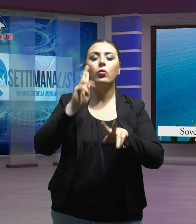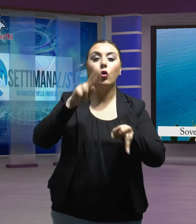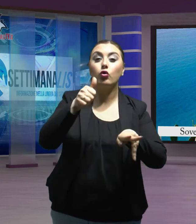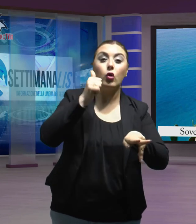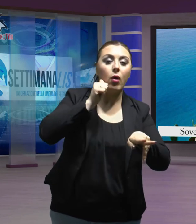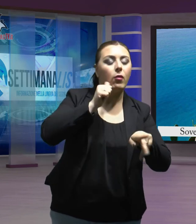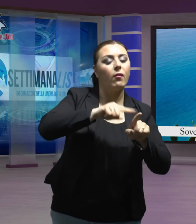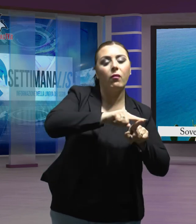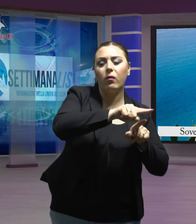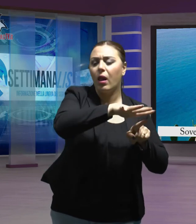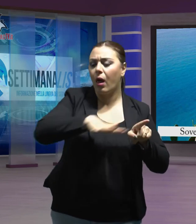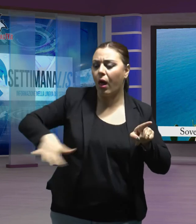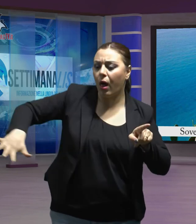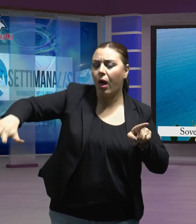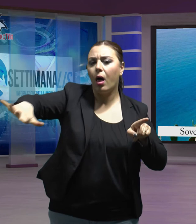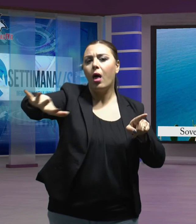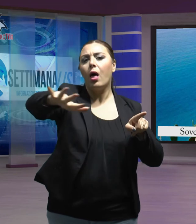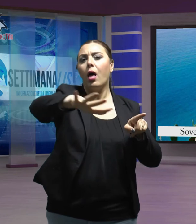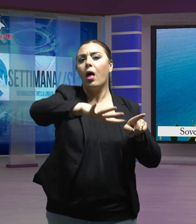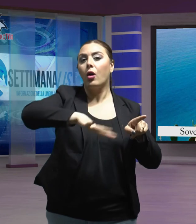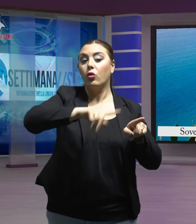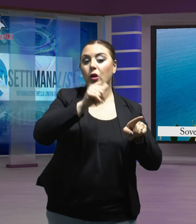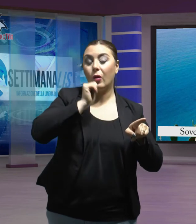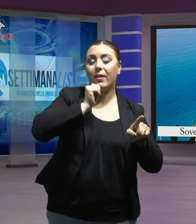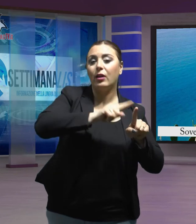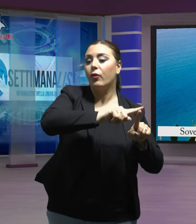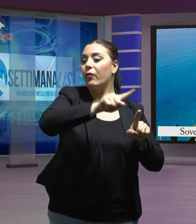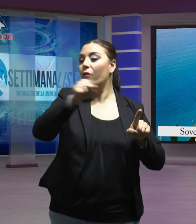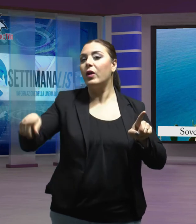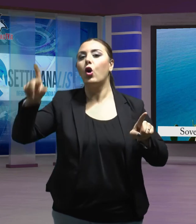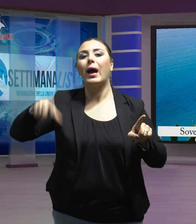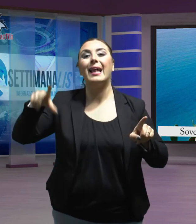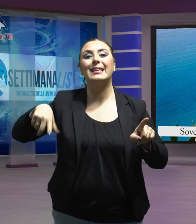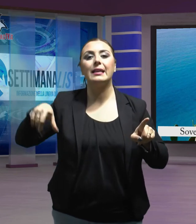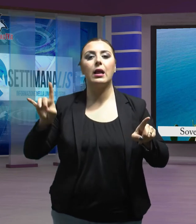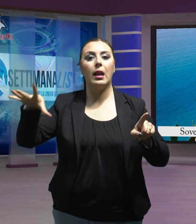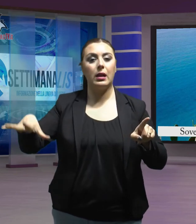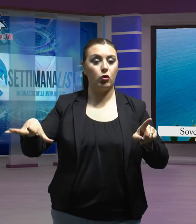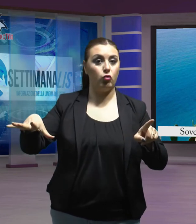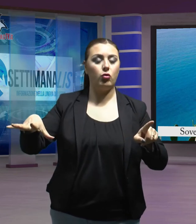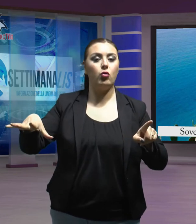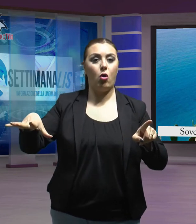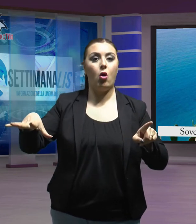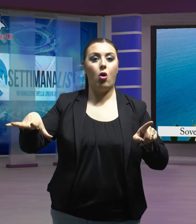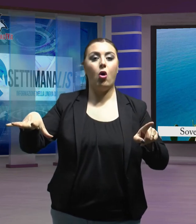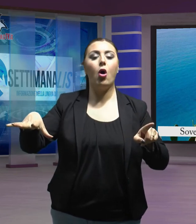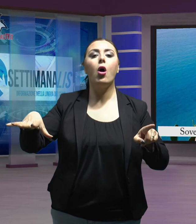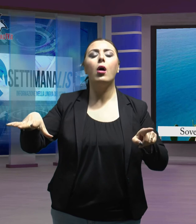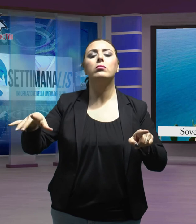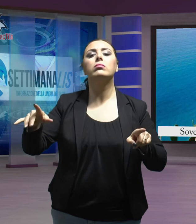comprese tra la stessa Soverato e Catanzaro Lido ha portato allo sgombero